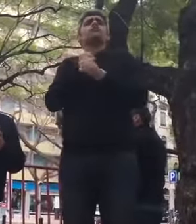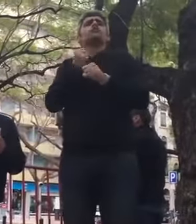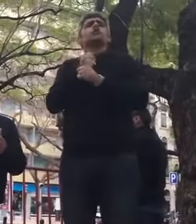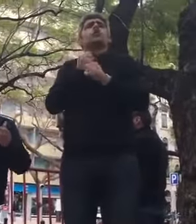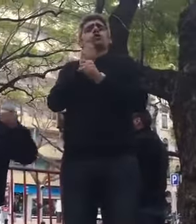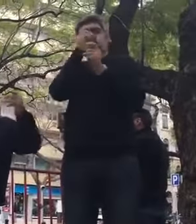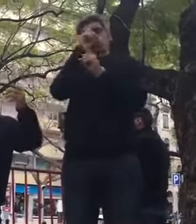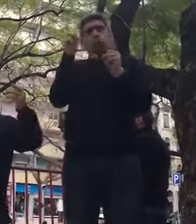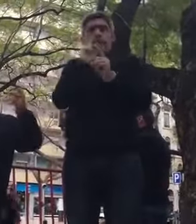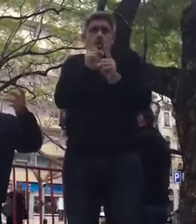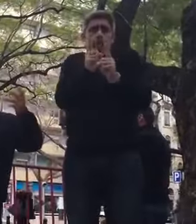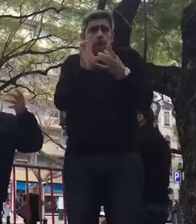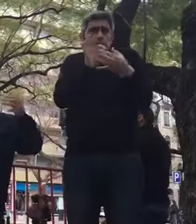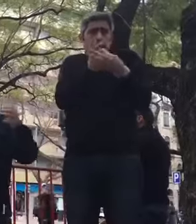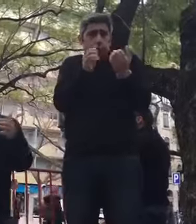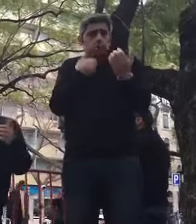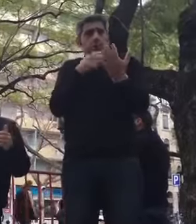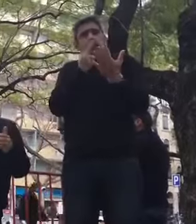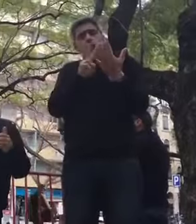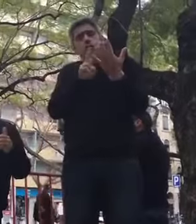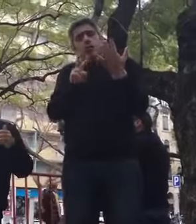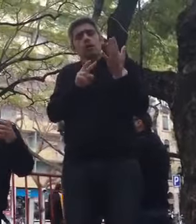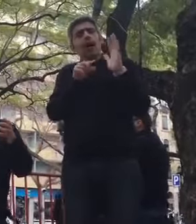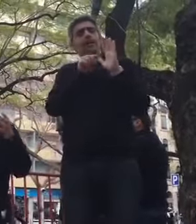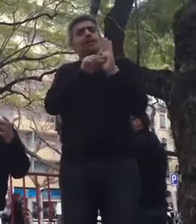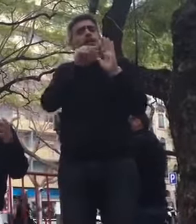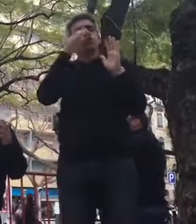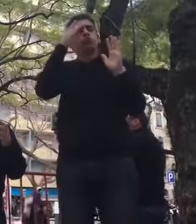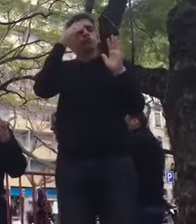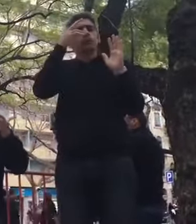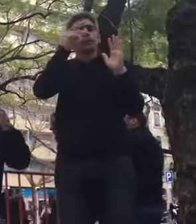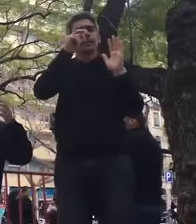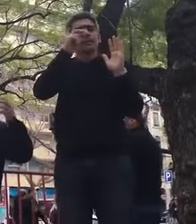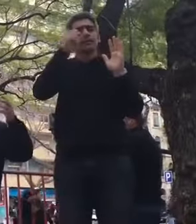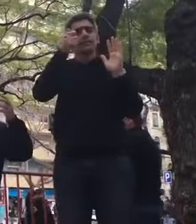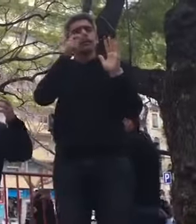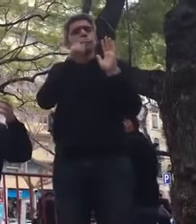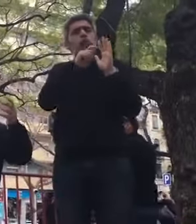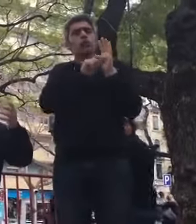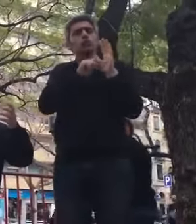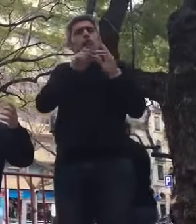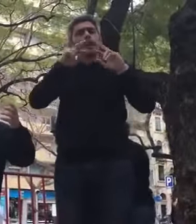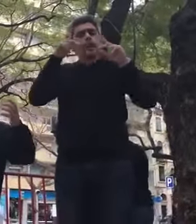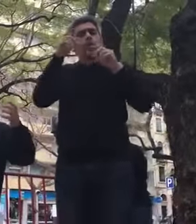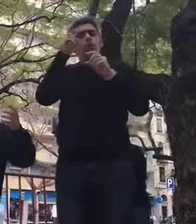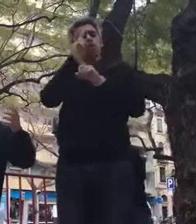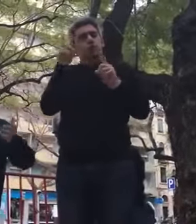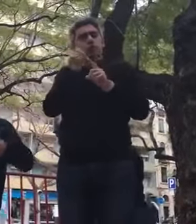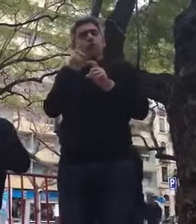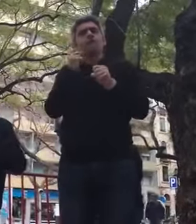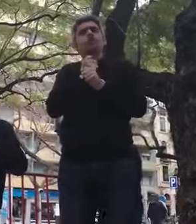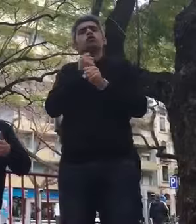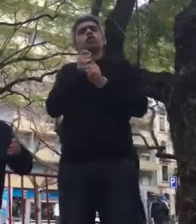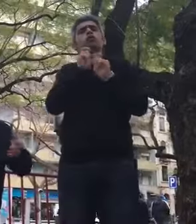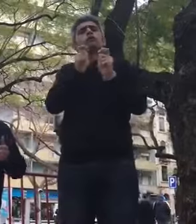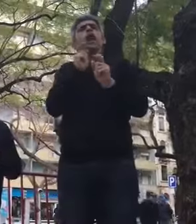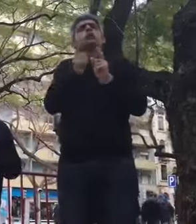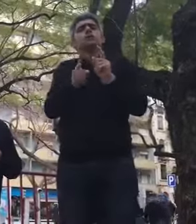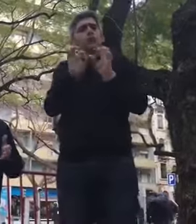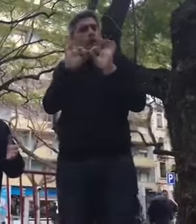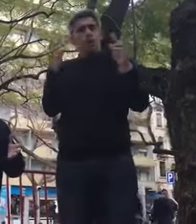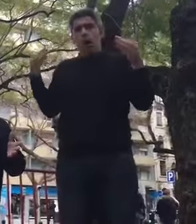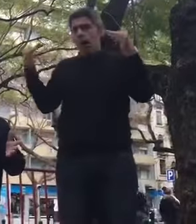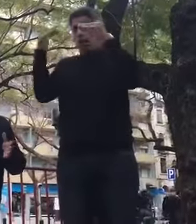docentes. E nós começámos a ler, no artigo 35 do Estatuto da Carreira Docente, quais são as funções docentes. Bom, vocês,